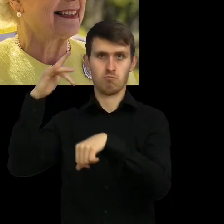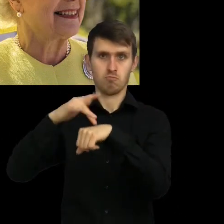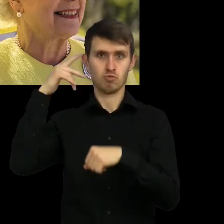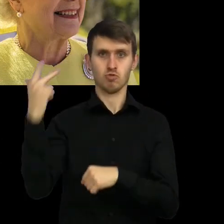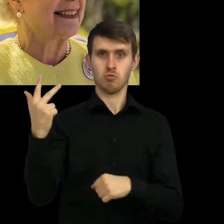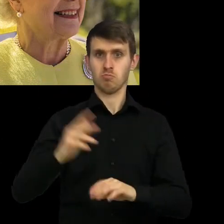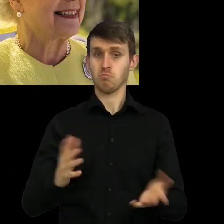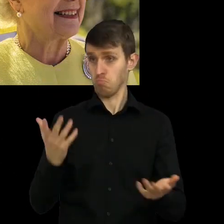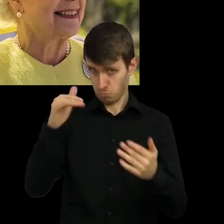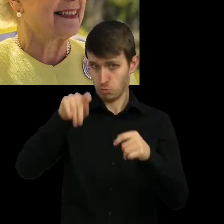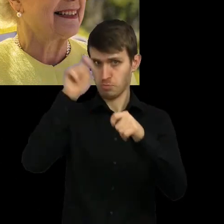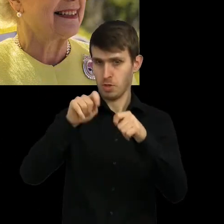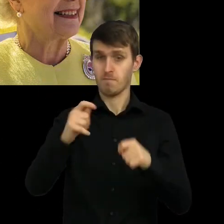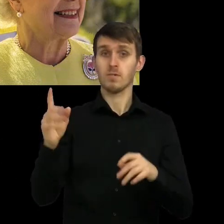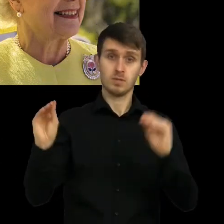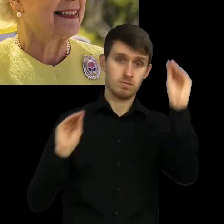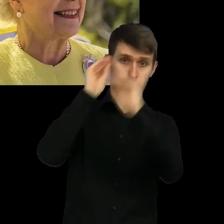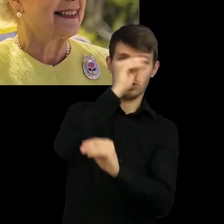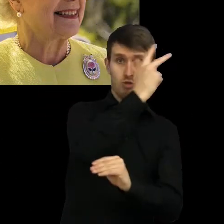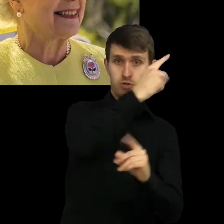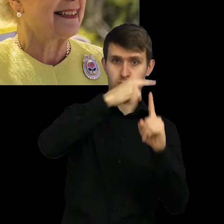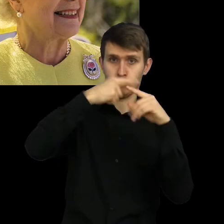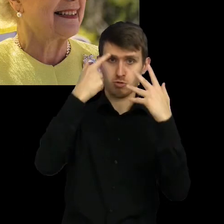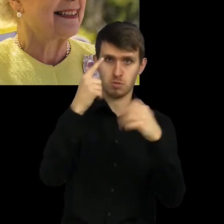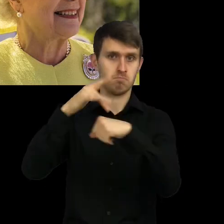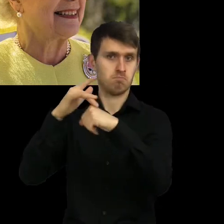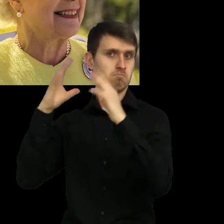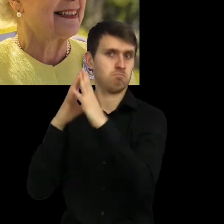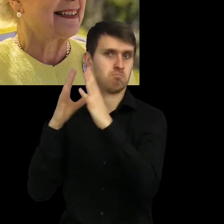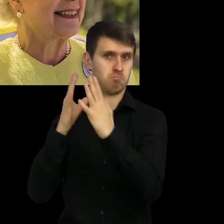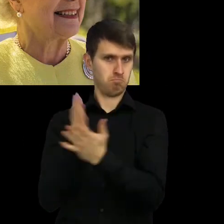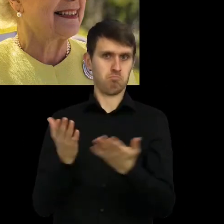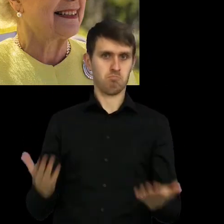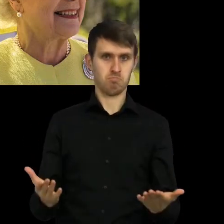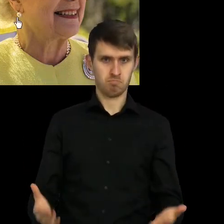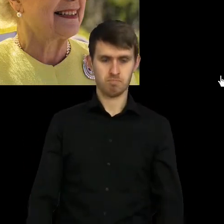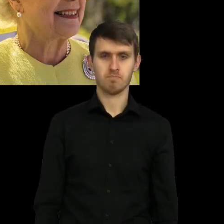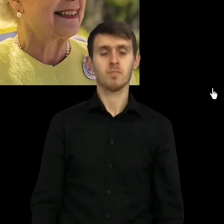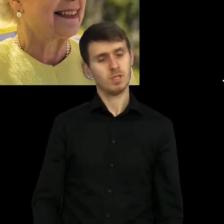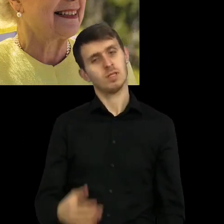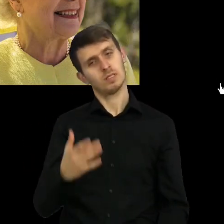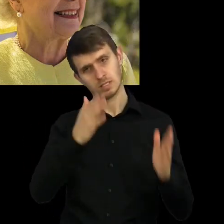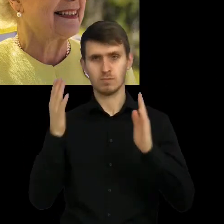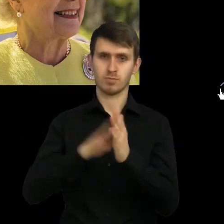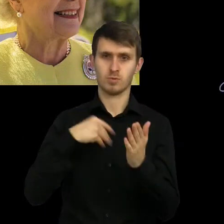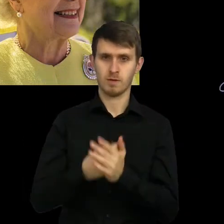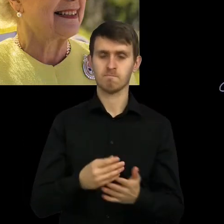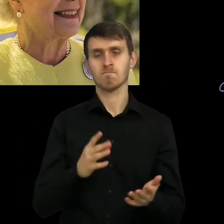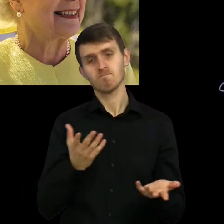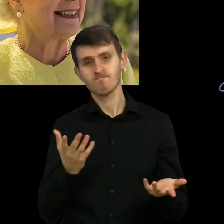Można to sprawdzić. 3 dodać 7 to faktycznie 10. Następne. Mamy a